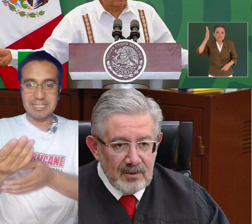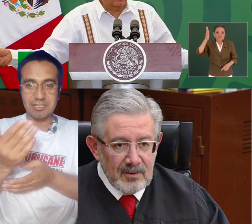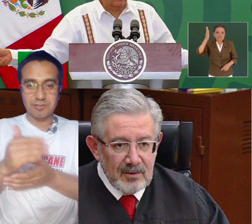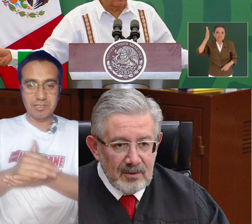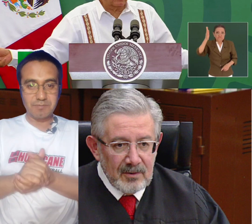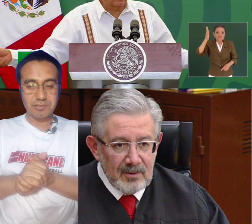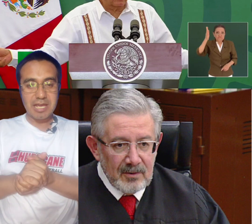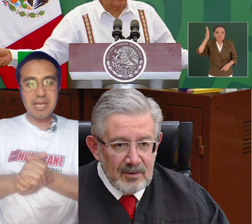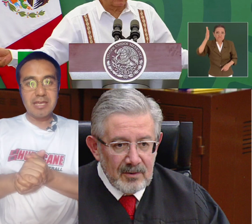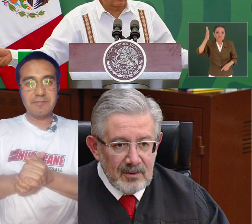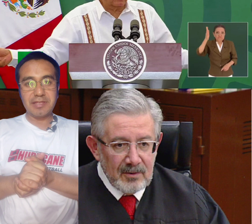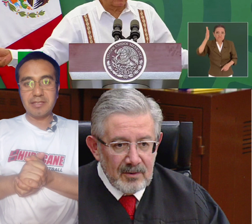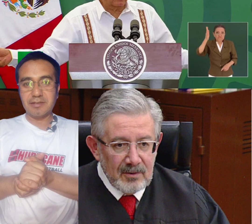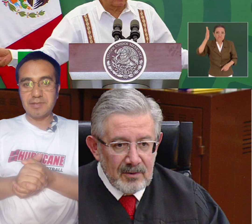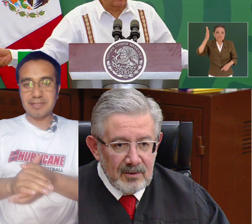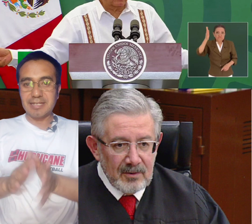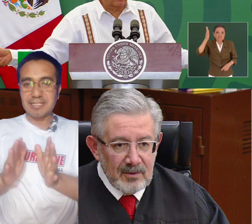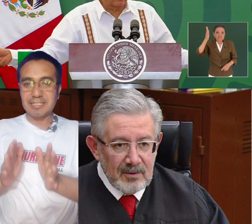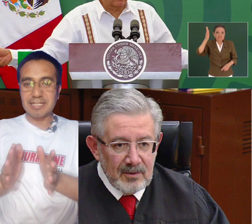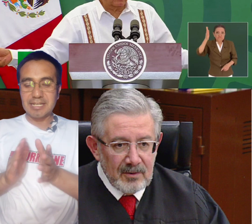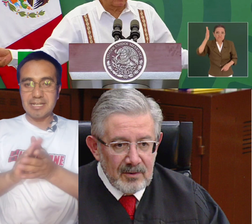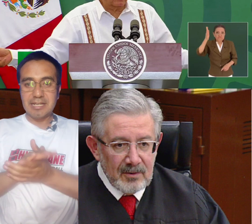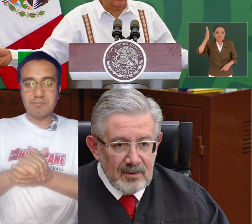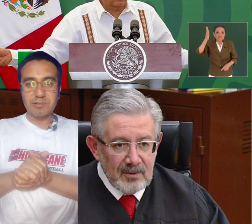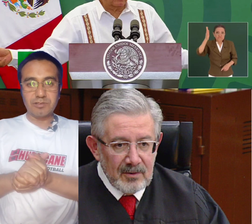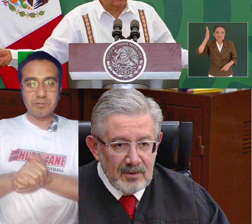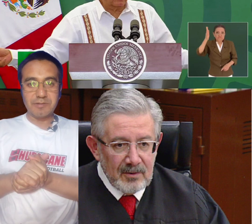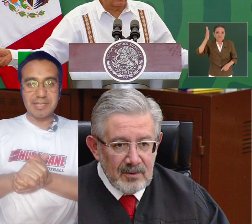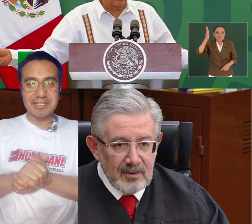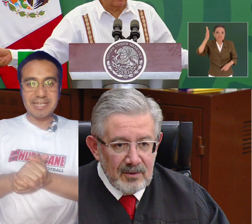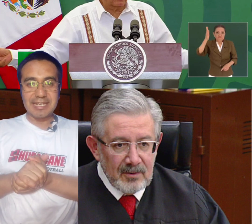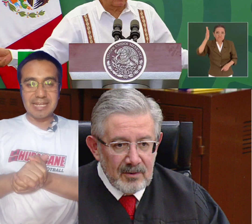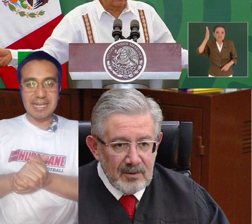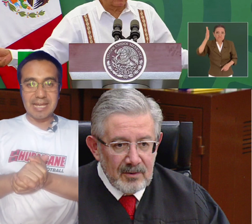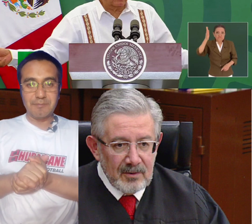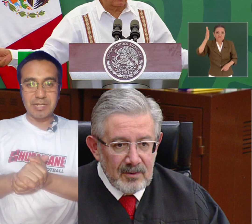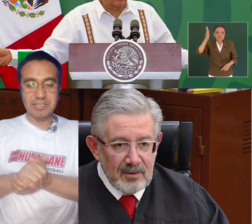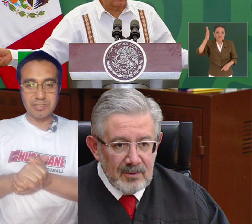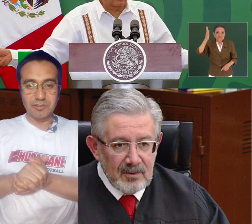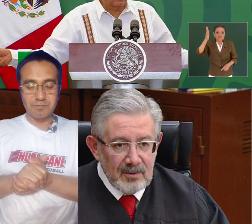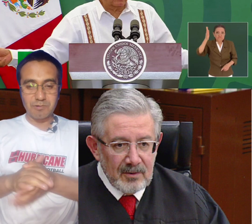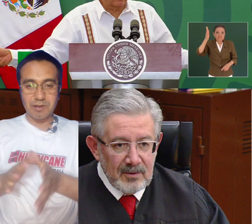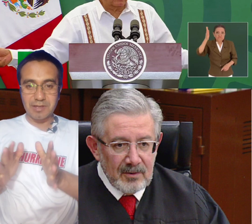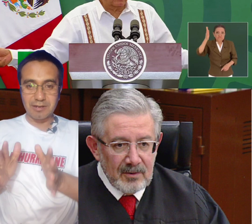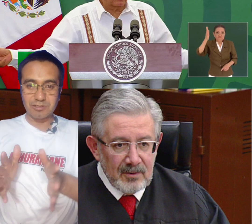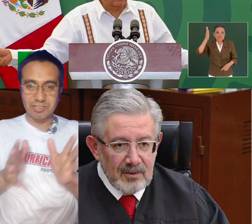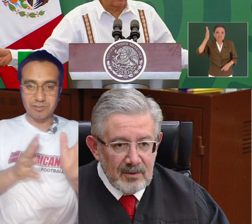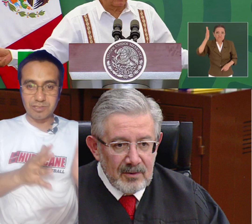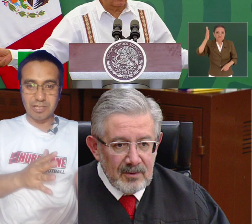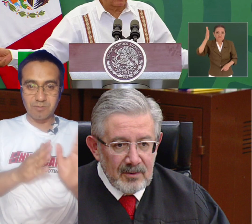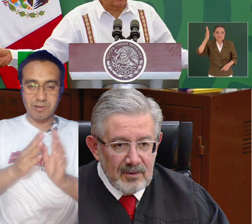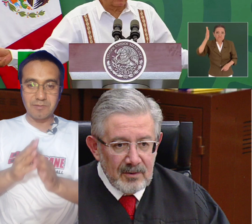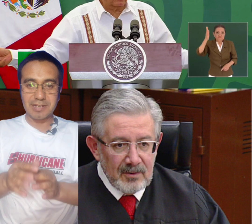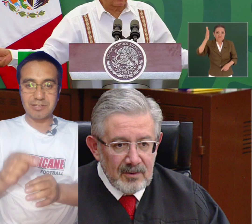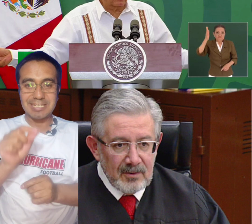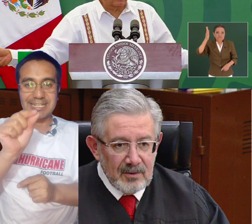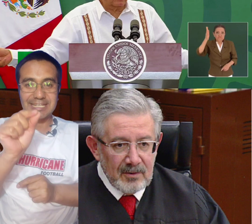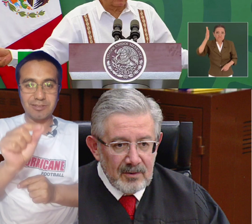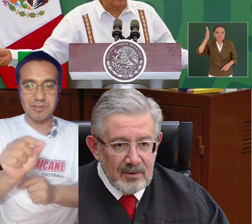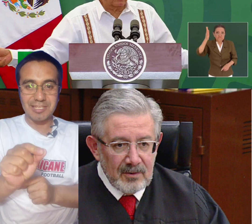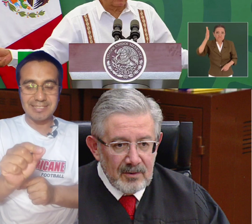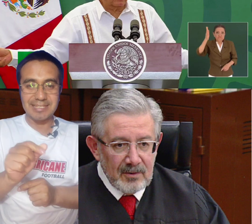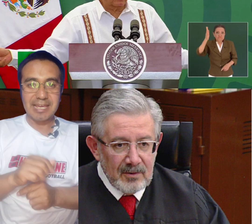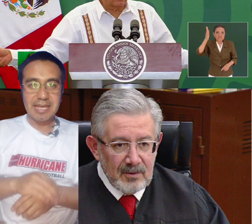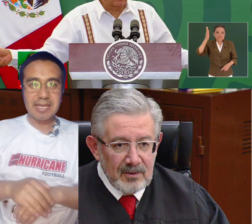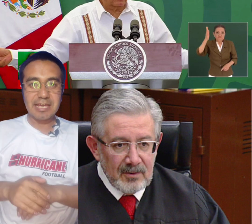hacia esos tipos inmediatamente les llega pues obviamente la aprehensión por haberlos insultado por haberlos